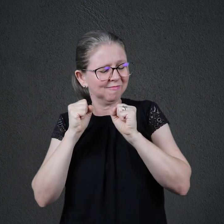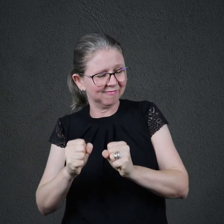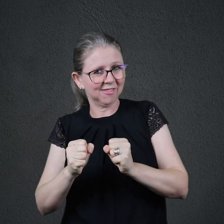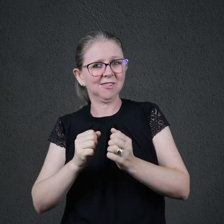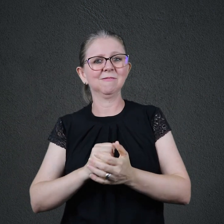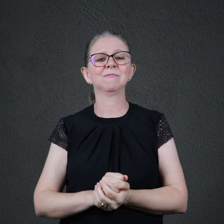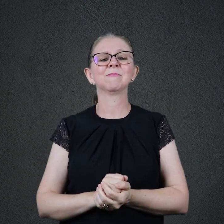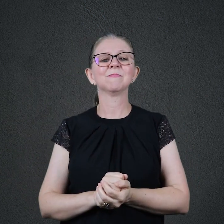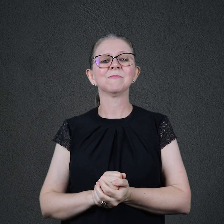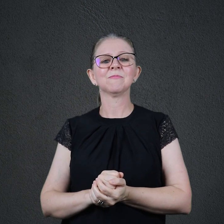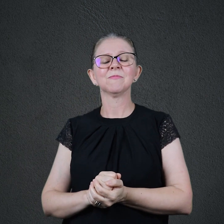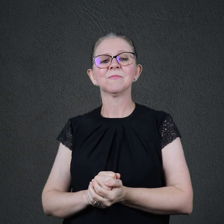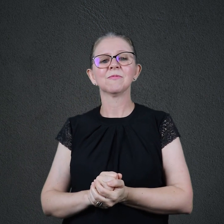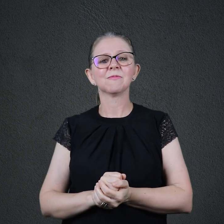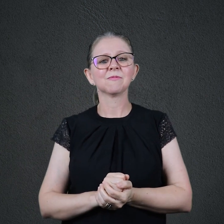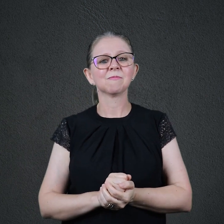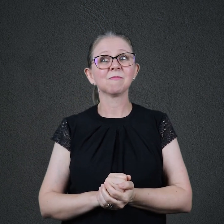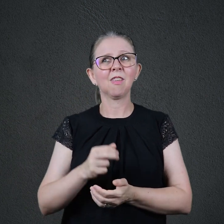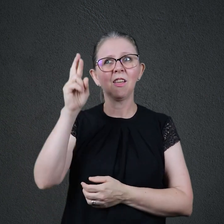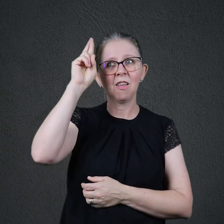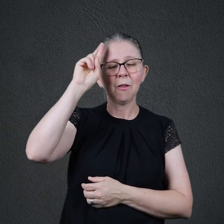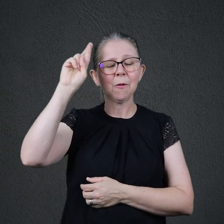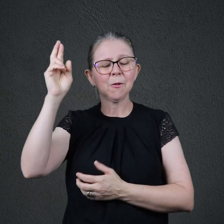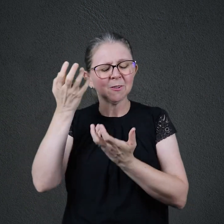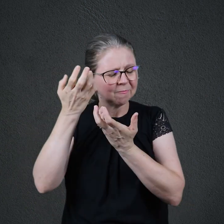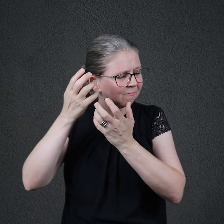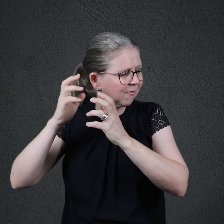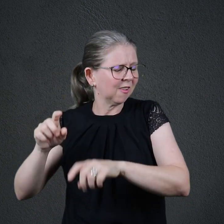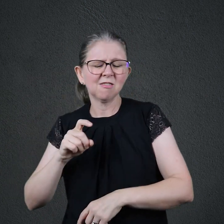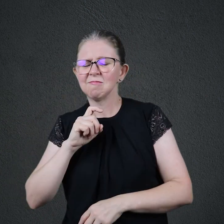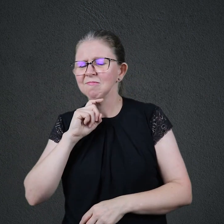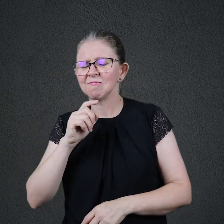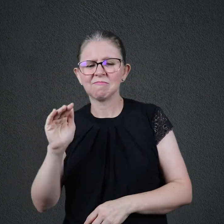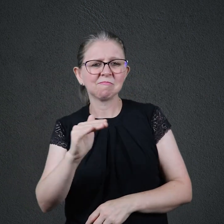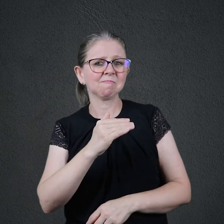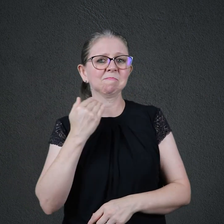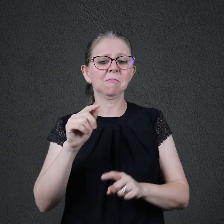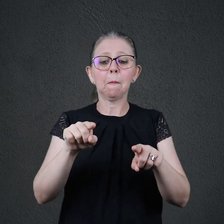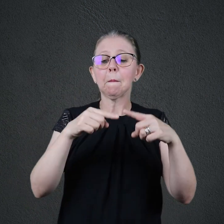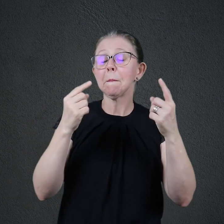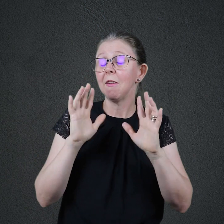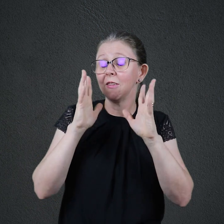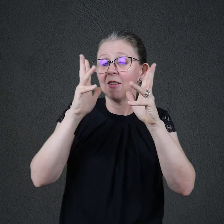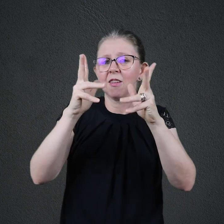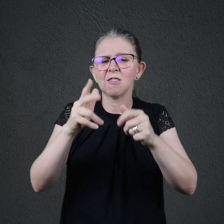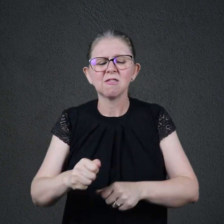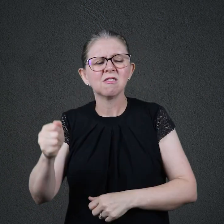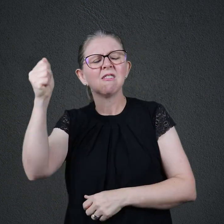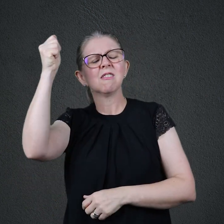O Senhor não quer que ninguém pereça, mas que todos cheguem ao arrependimento. Segundo a Pedro, capítulo